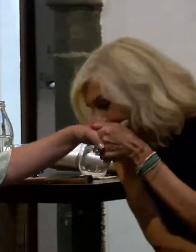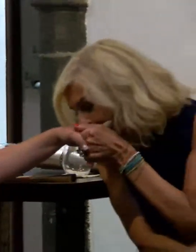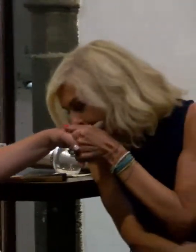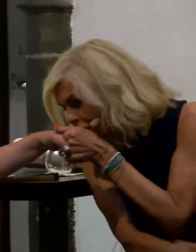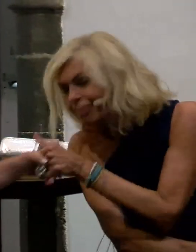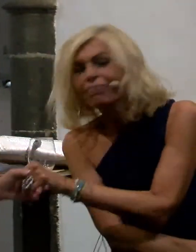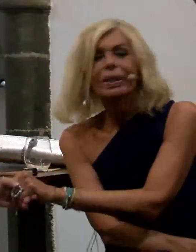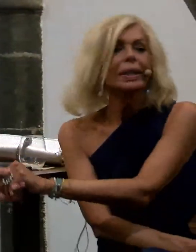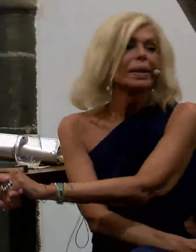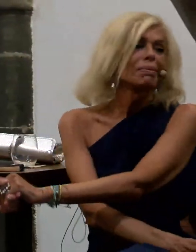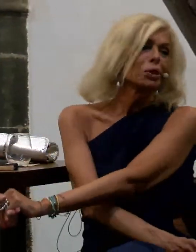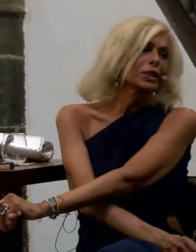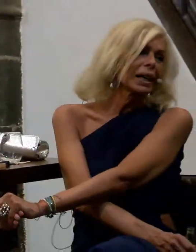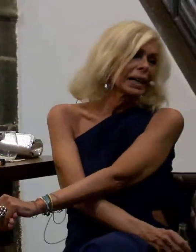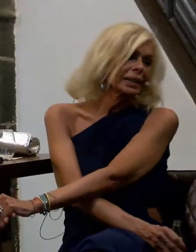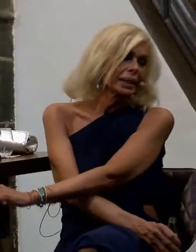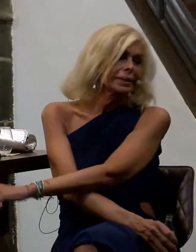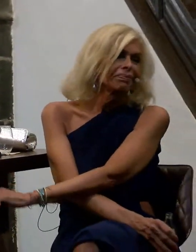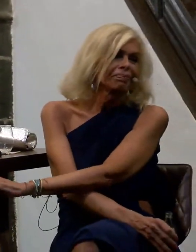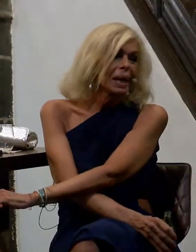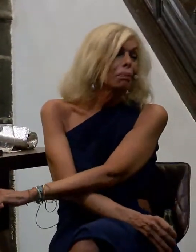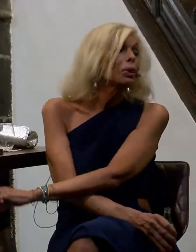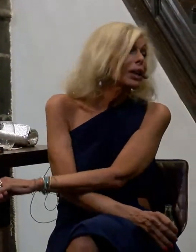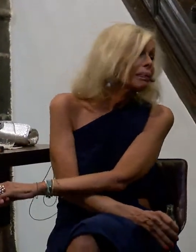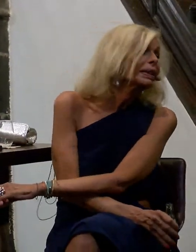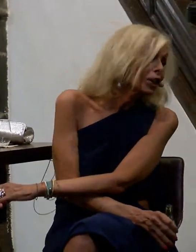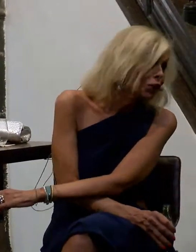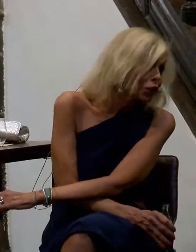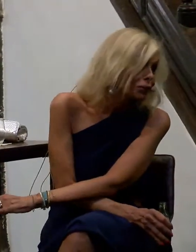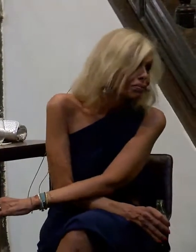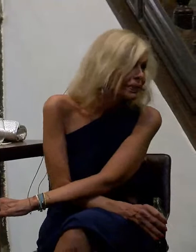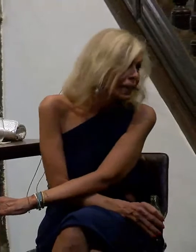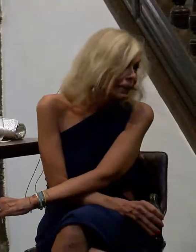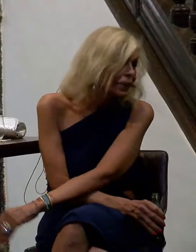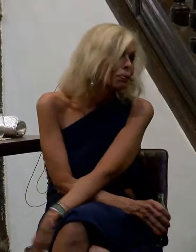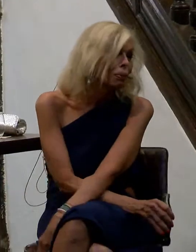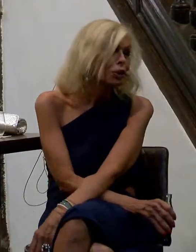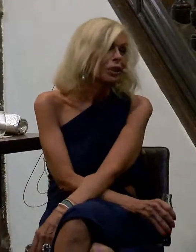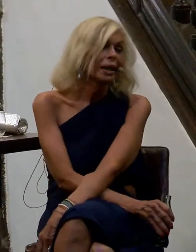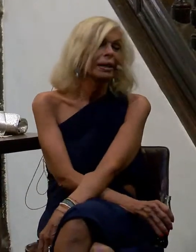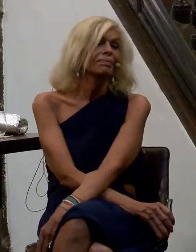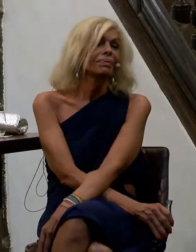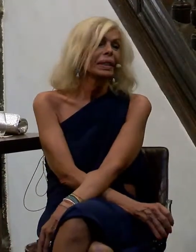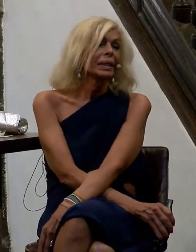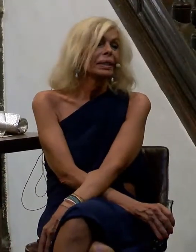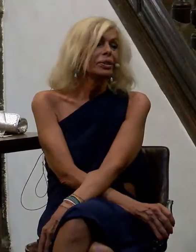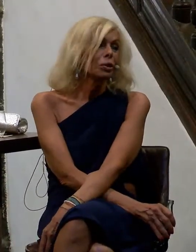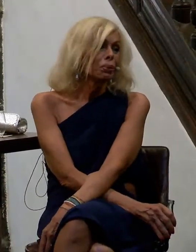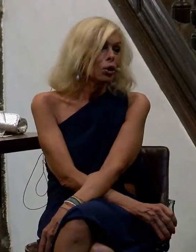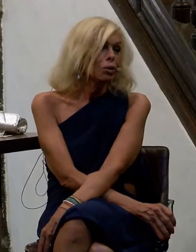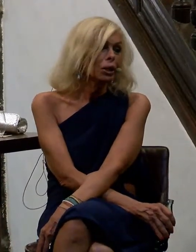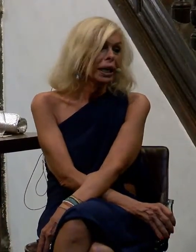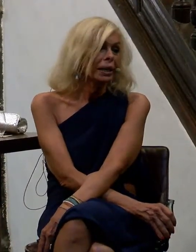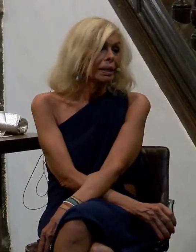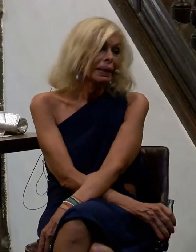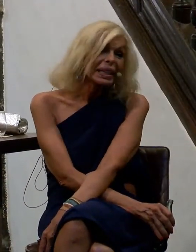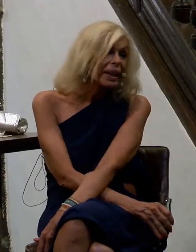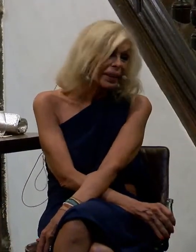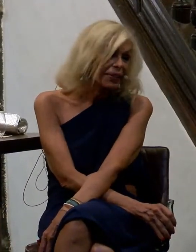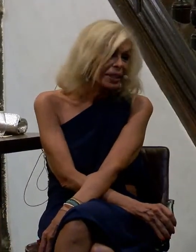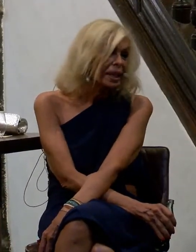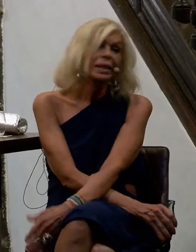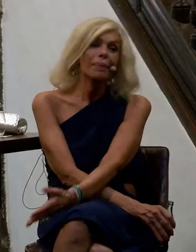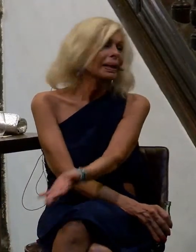Vivi aquí en La Palma gracias por haber compartido de abrir un poco soy un poco como la